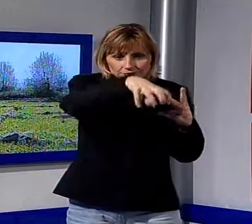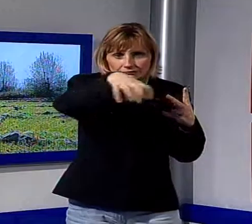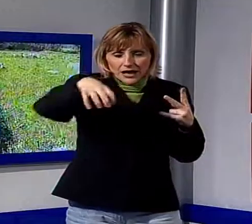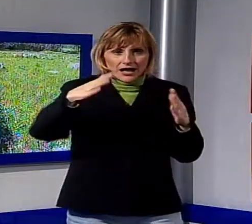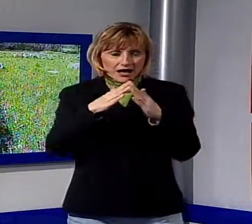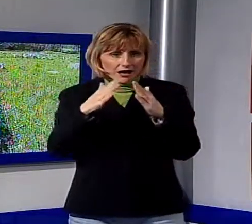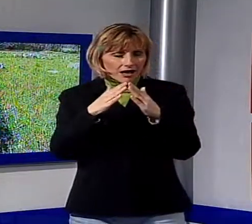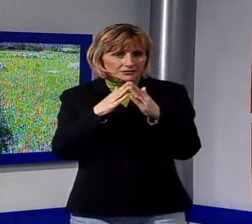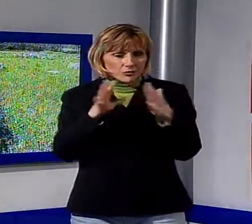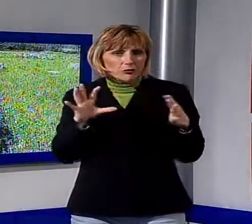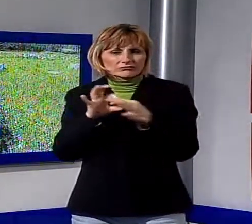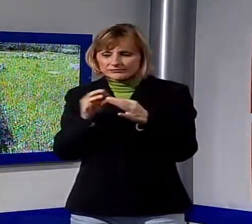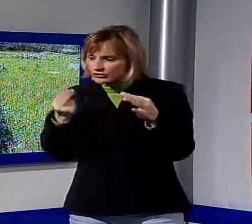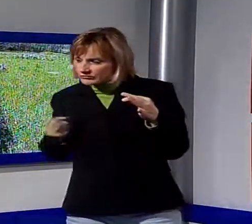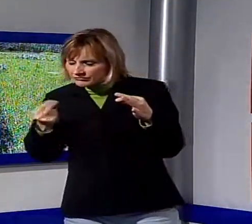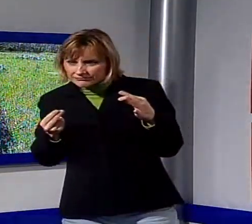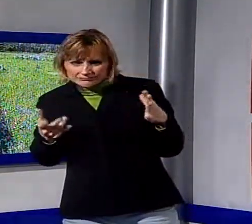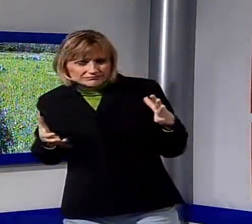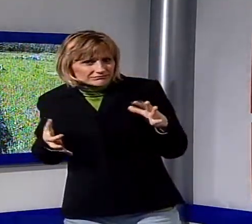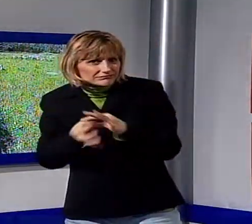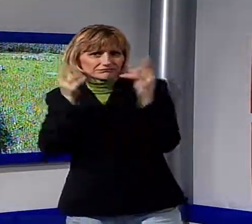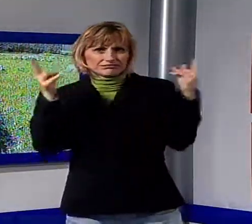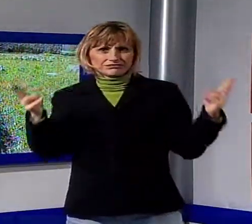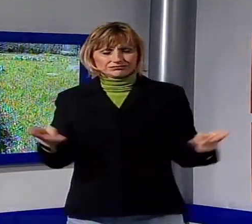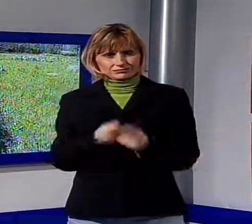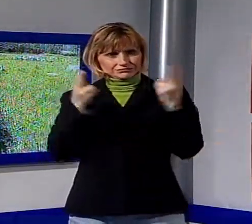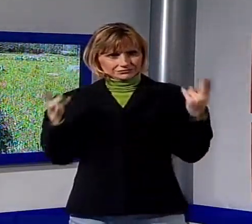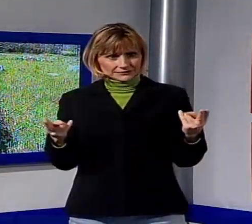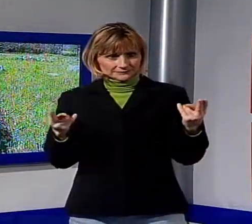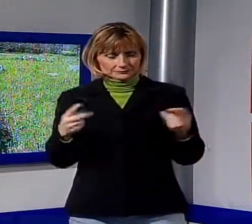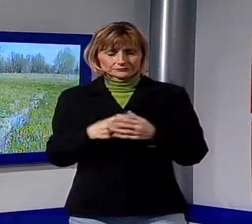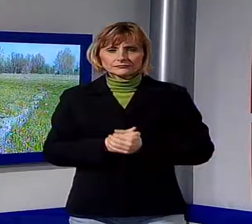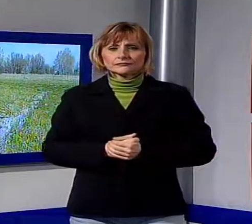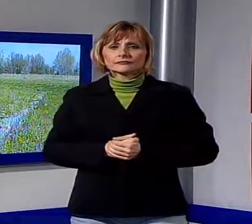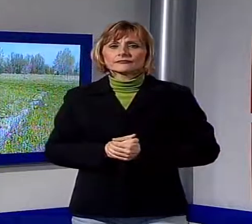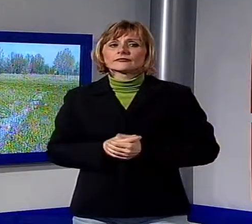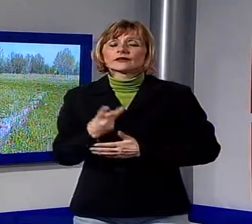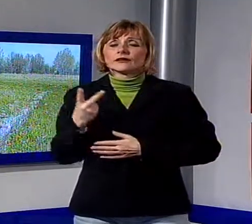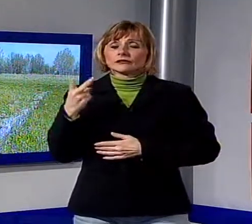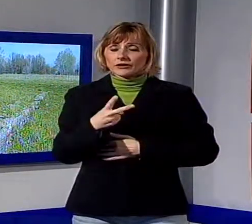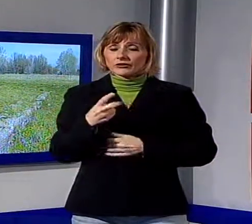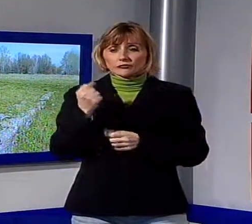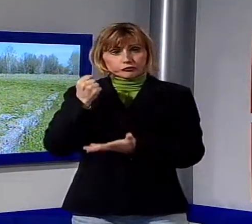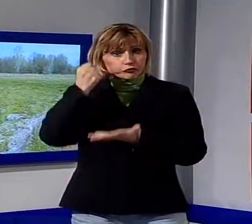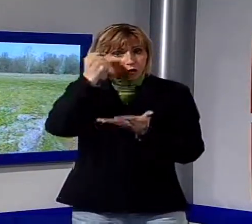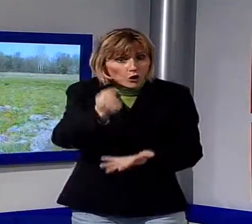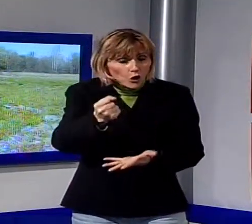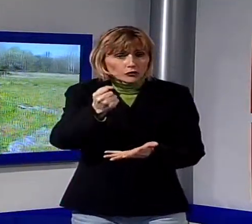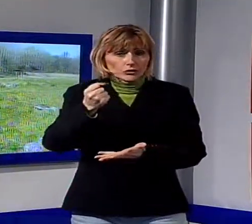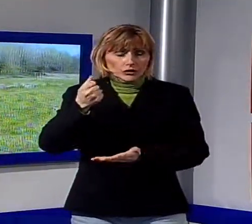riconducibili attraverso diorama o ricostruzioni, per quanto ben realizzate. E sì che di fondi per la realizzazione di un parco tematico ne